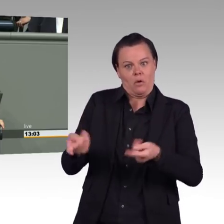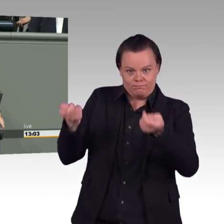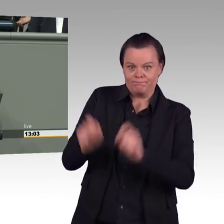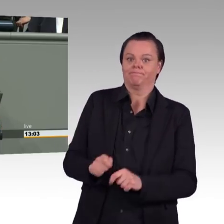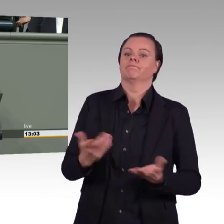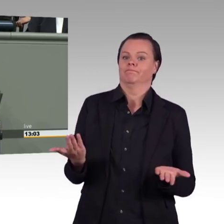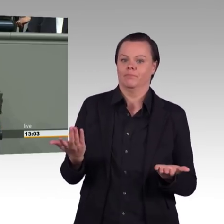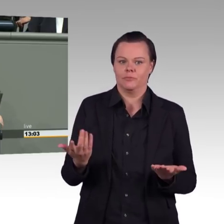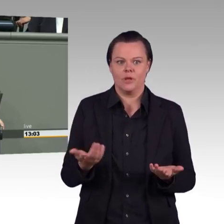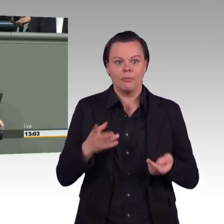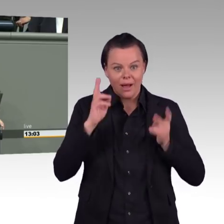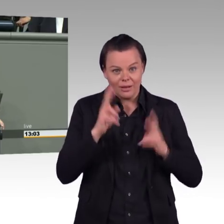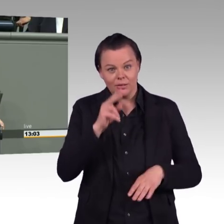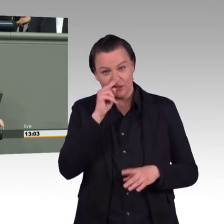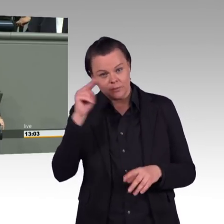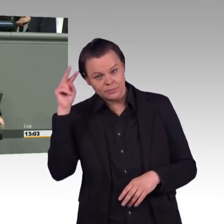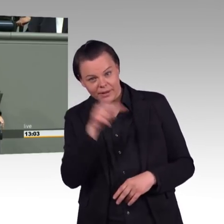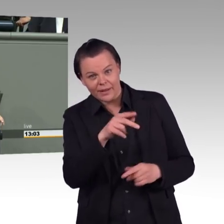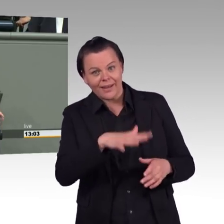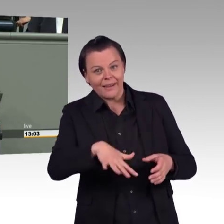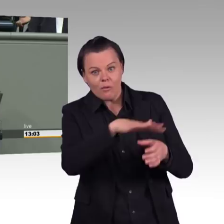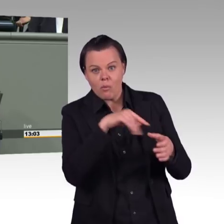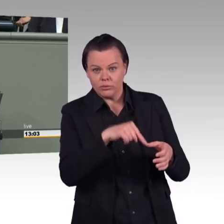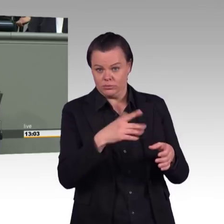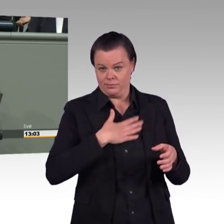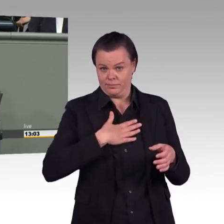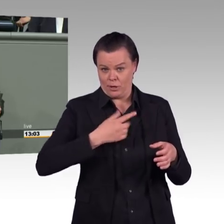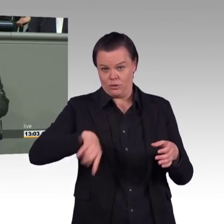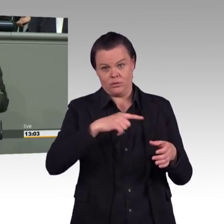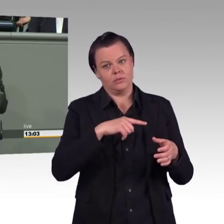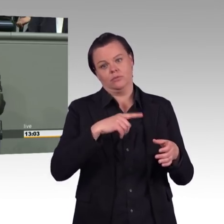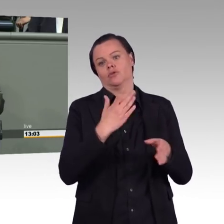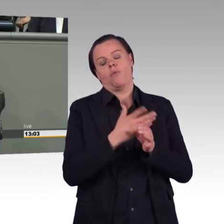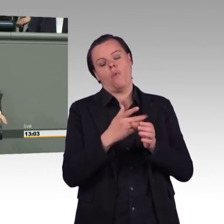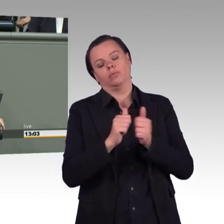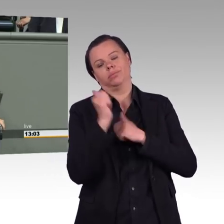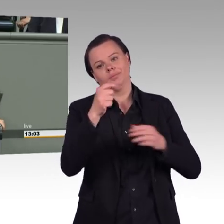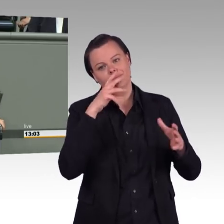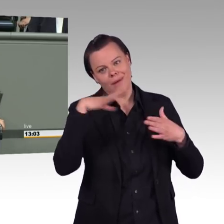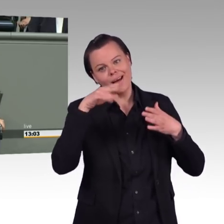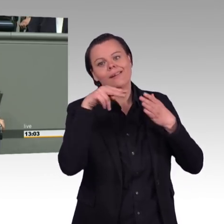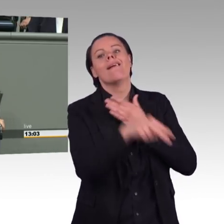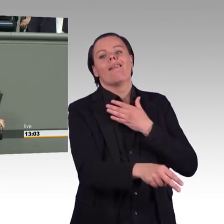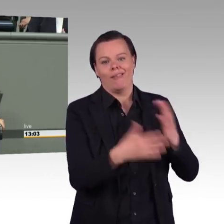als erstes natürlich diesen Kommissionsbericht, wir hatten ja immer gehofft, die Bundesregierung gibt mal auch ein klare Statement zum